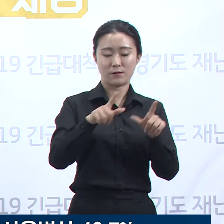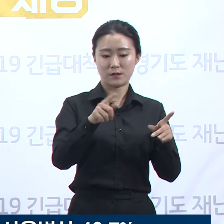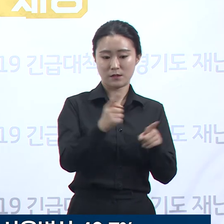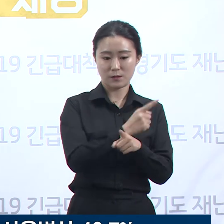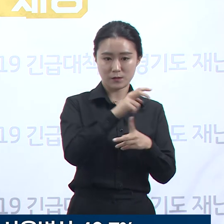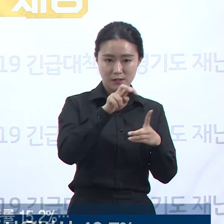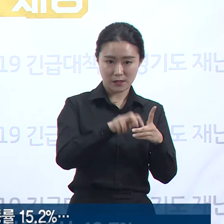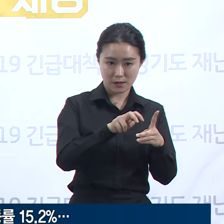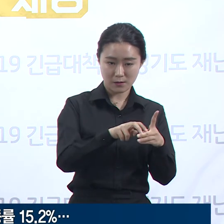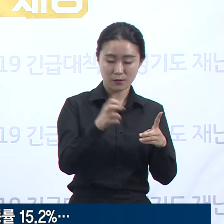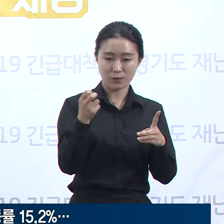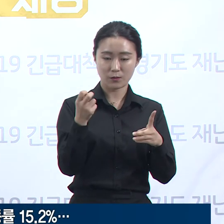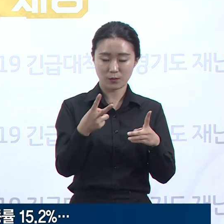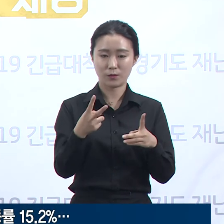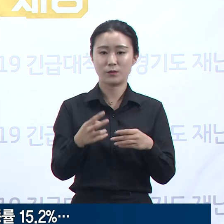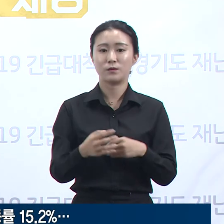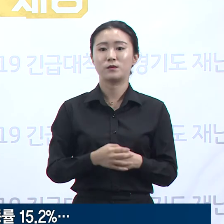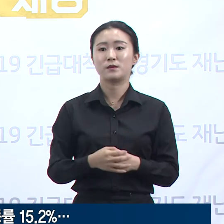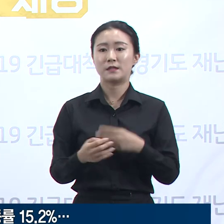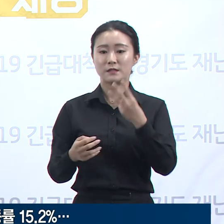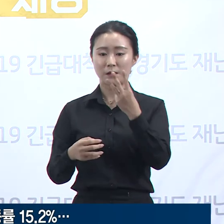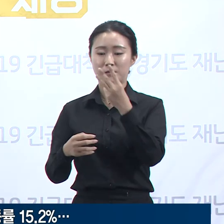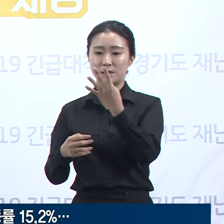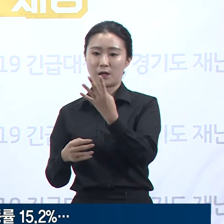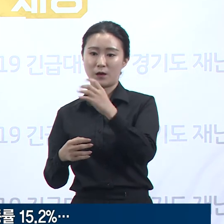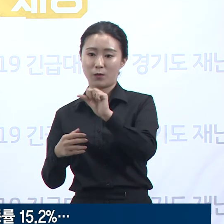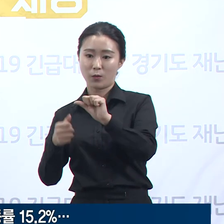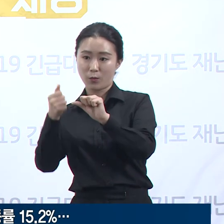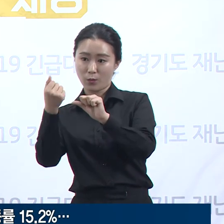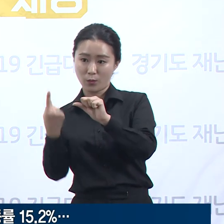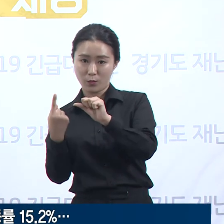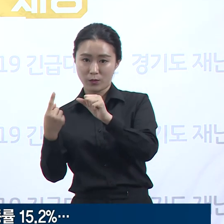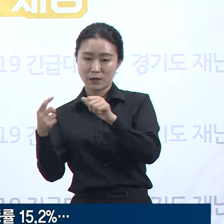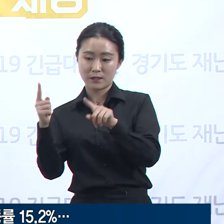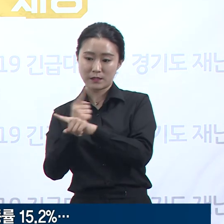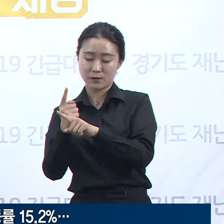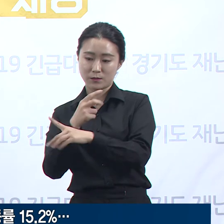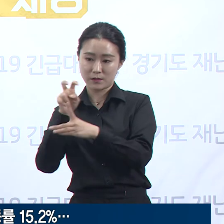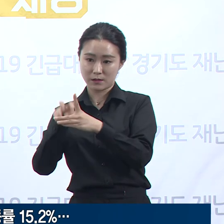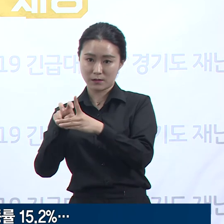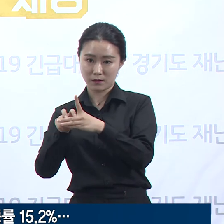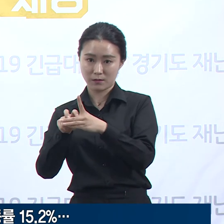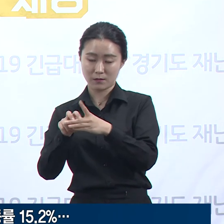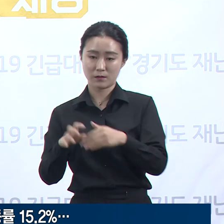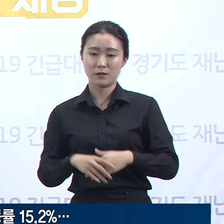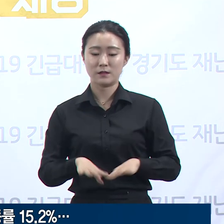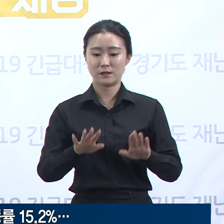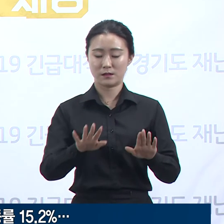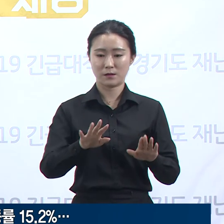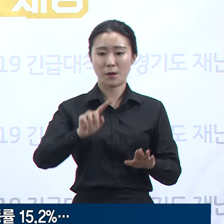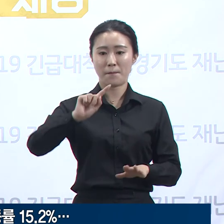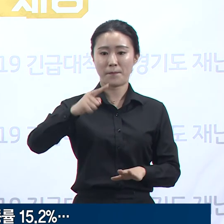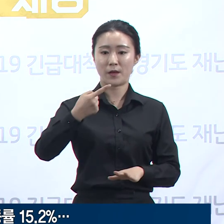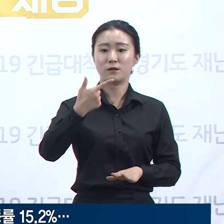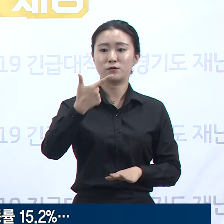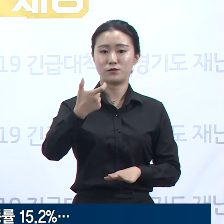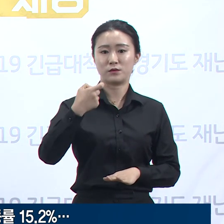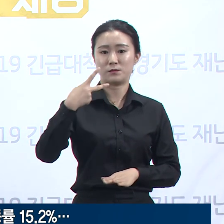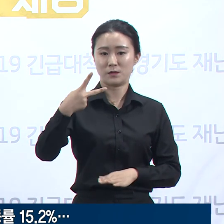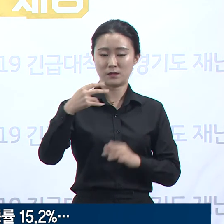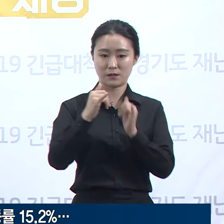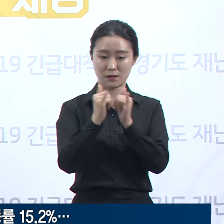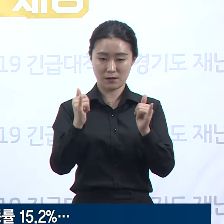총 4개 센터에는 9월 22일 18시 기준 161명이 입소하고 있어 15.2